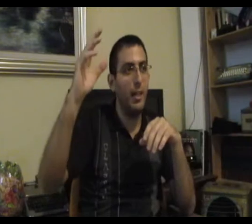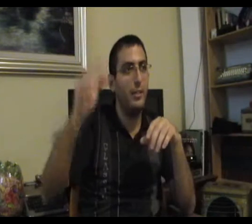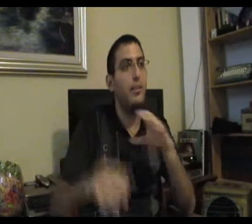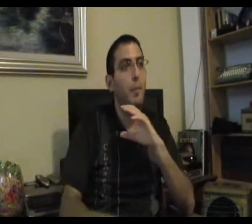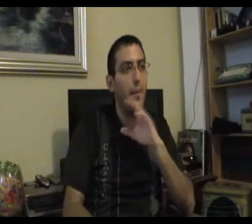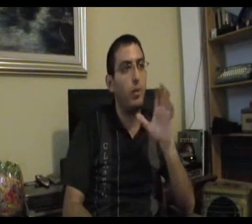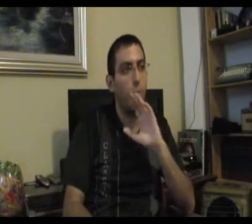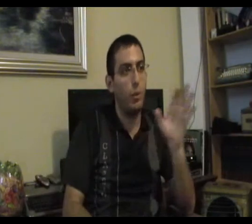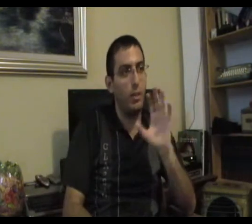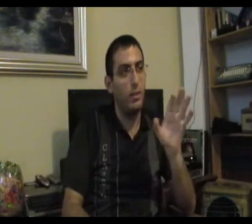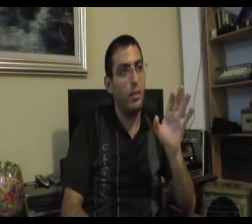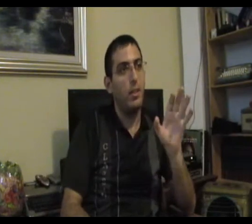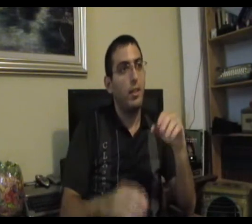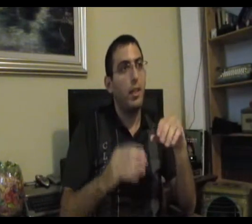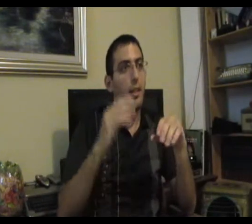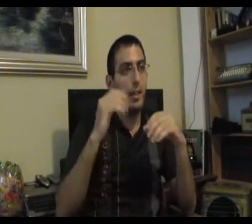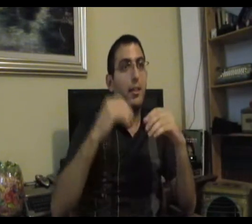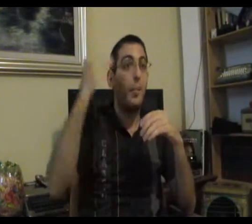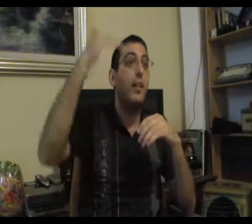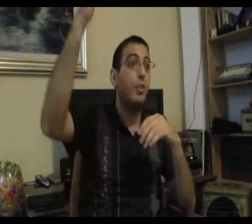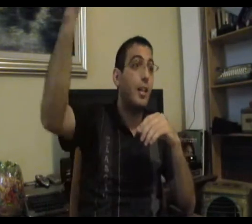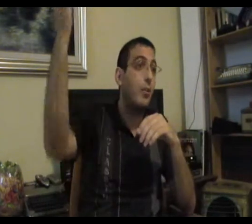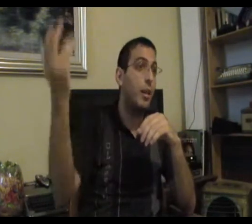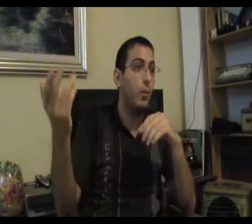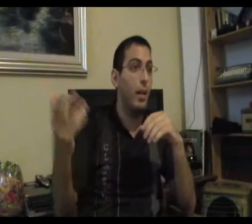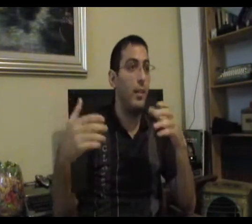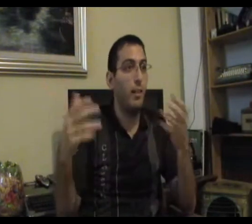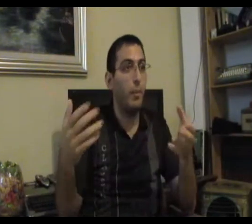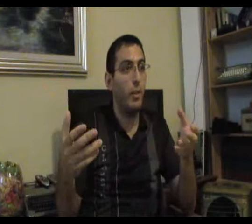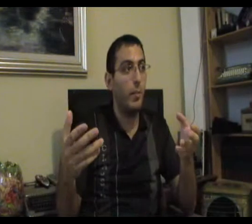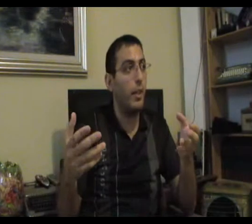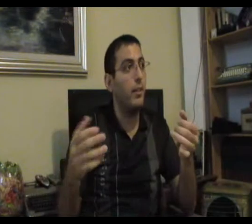אז אתה מבעה מאוד חמורה כי תמיד יש הצלחה יותר גדולה אז אף כאן לא ייגמר